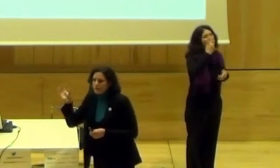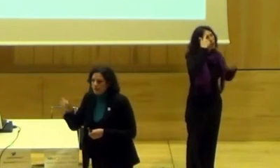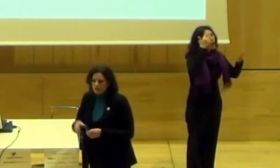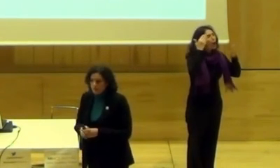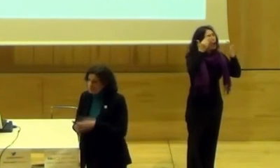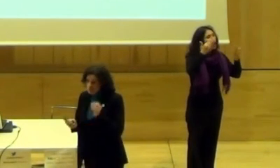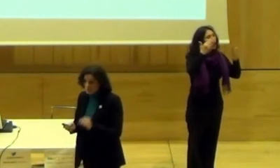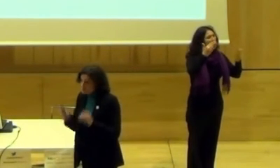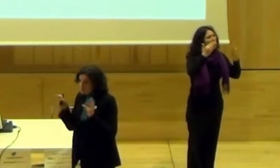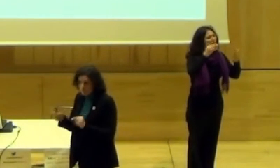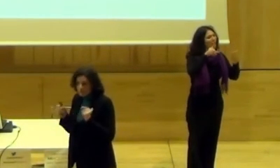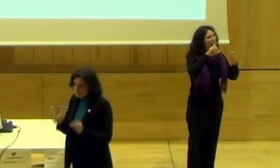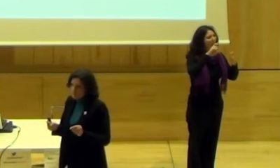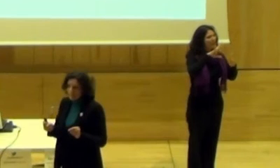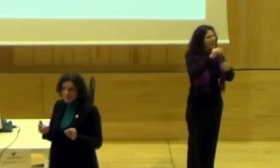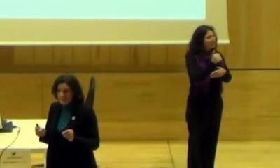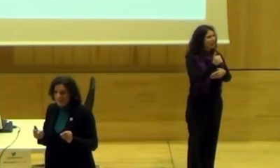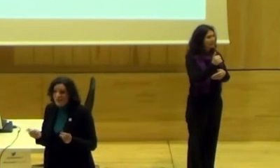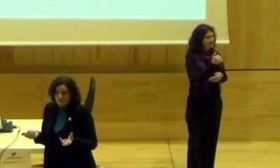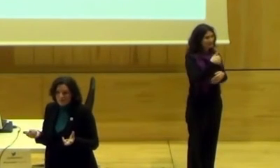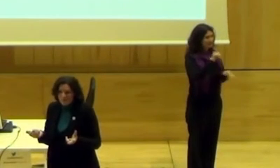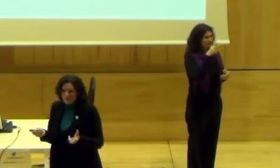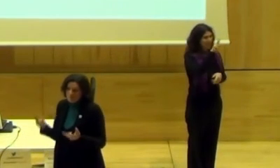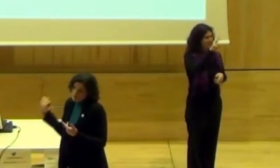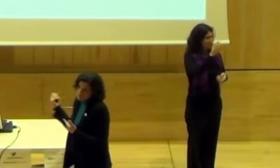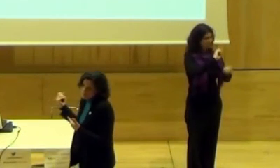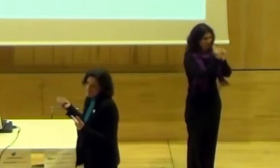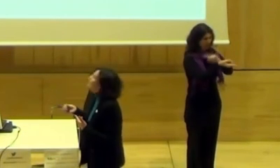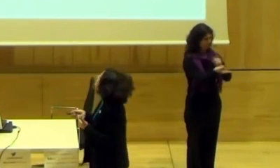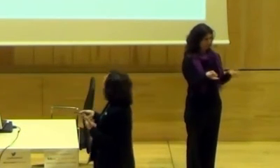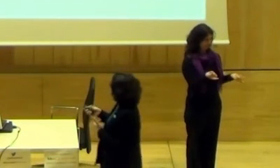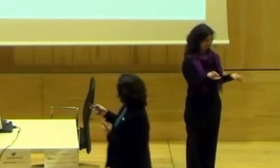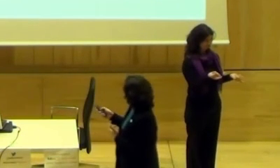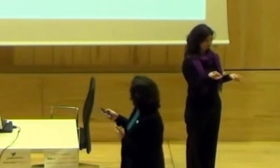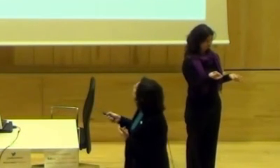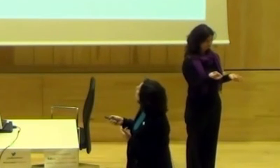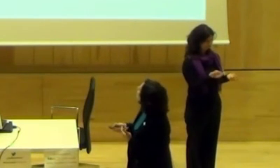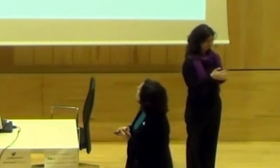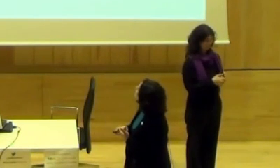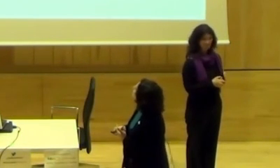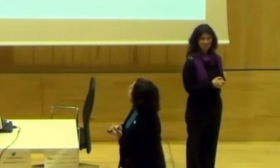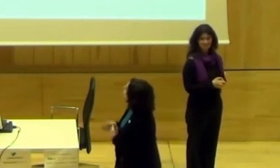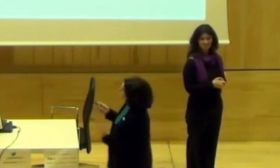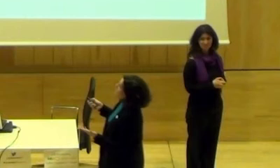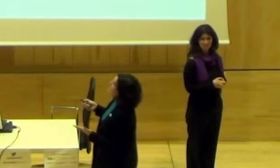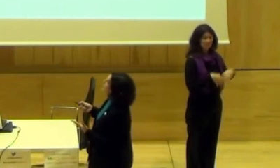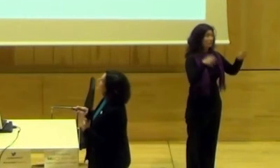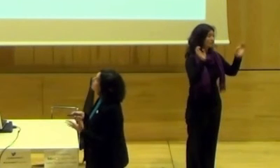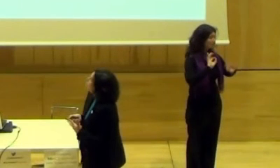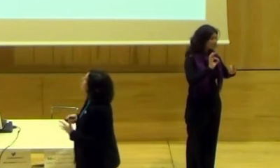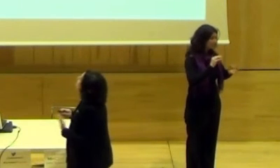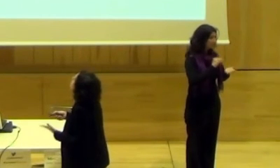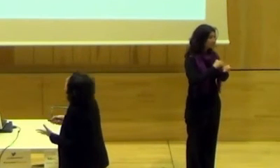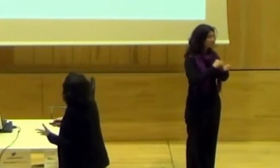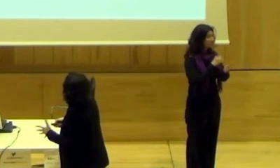un homenaje a Lirka. Ni dos segundos, seguramente lo cambiarían. Pero es rosa. ¿vale? O